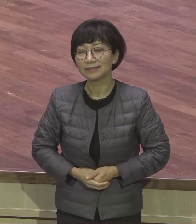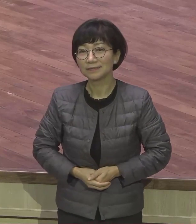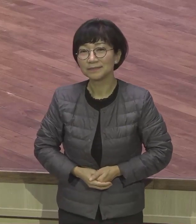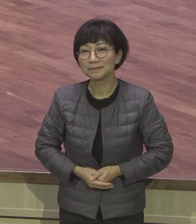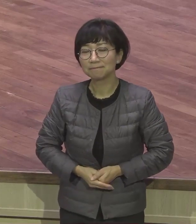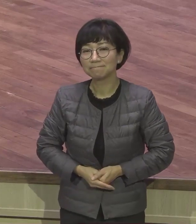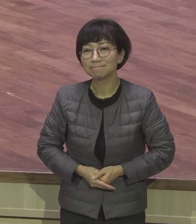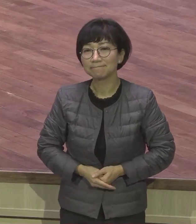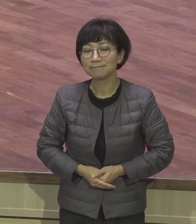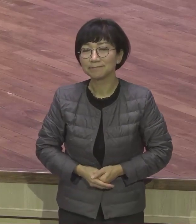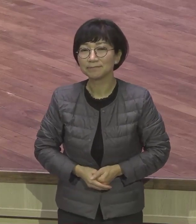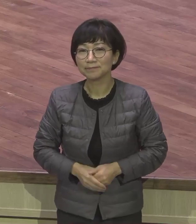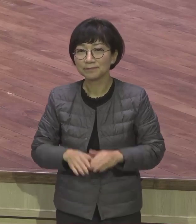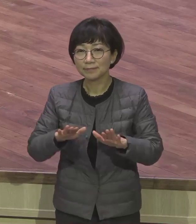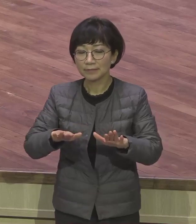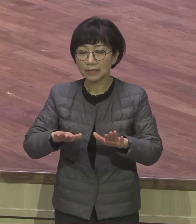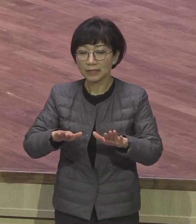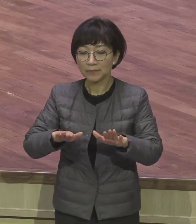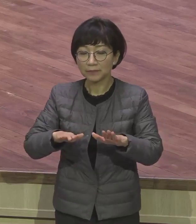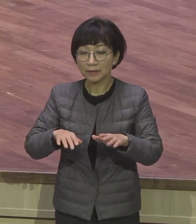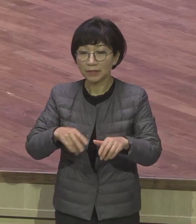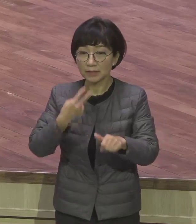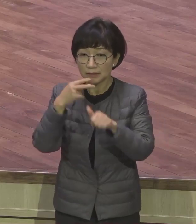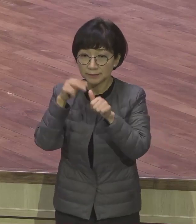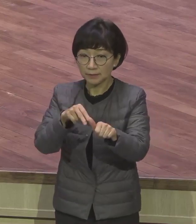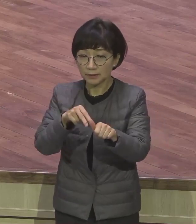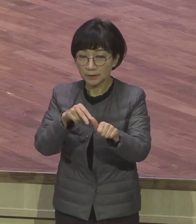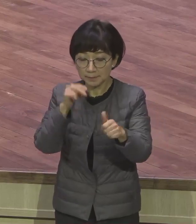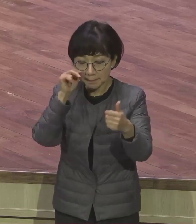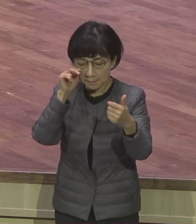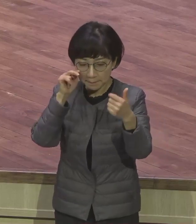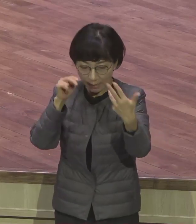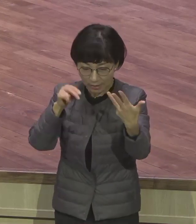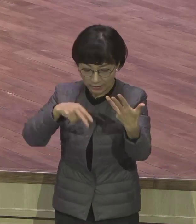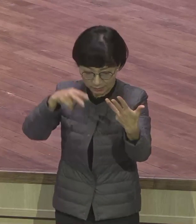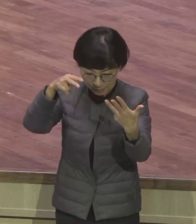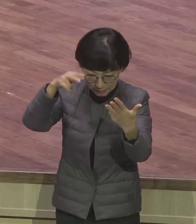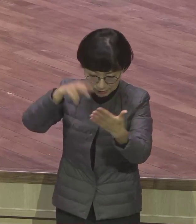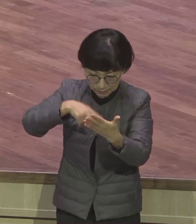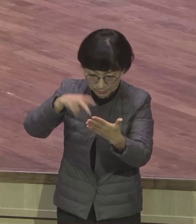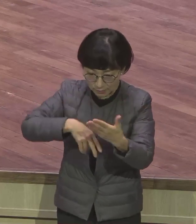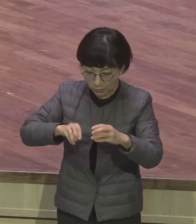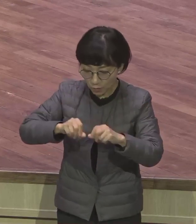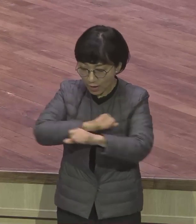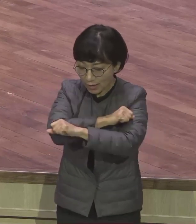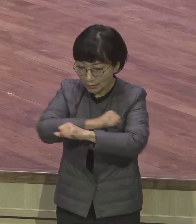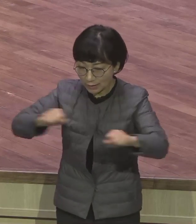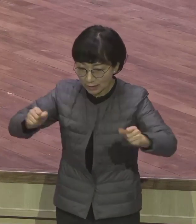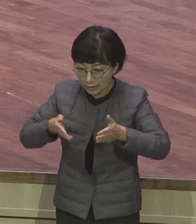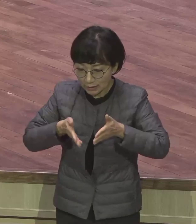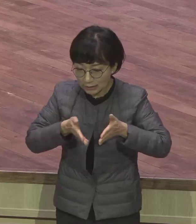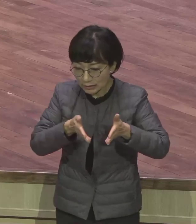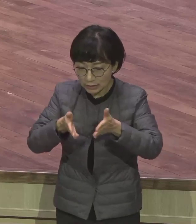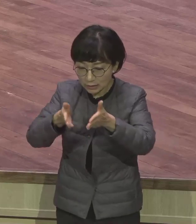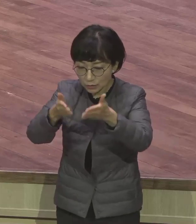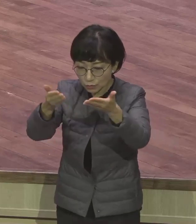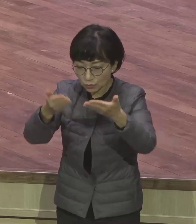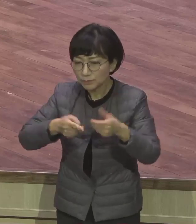특별히 신명기 8장 2절로 3절로 오면 광야의 길을 걷게 하신 목적을 아주 구체적으로 밝혀주고